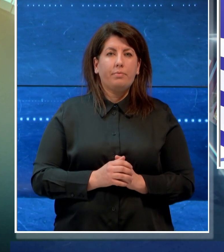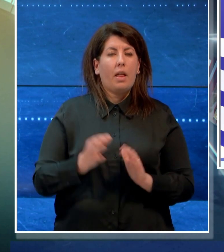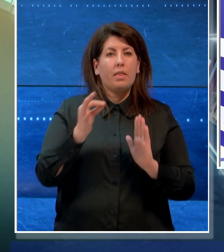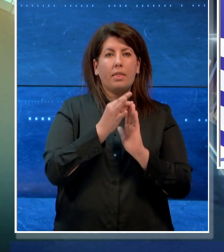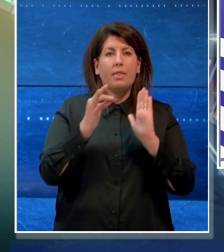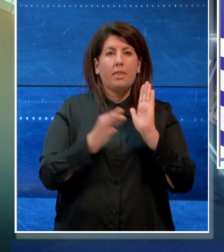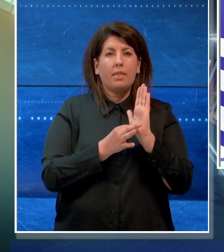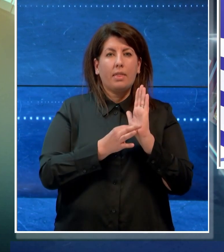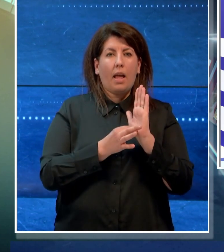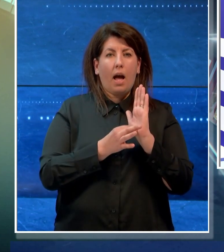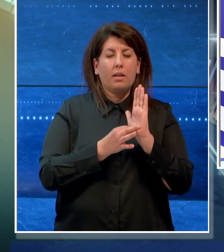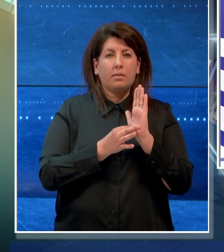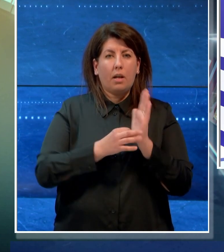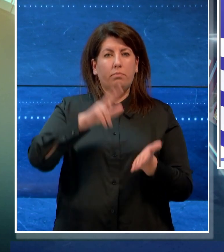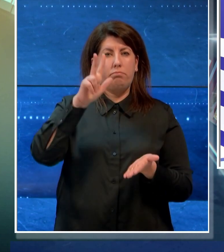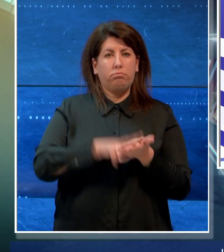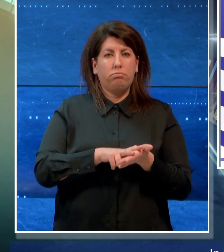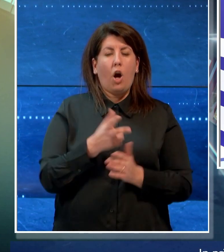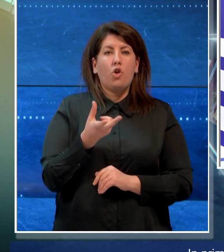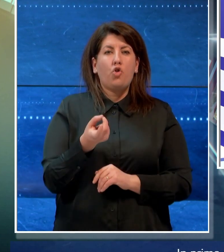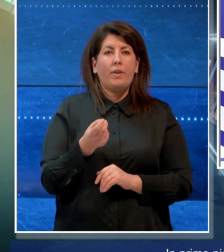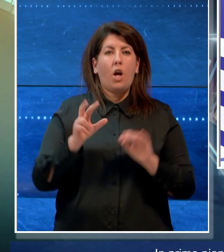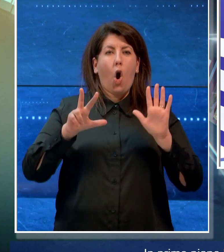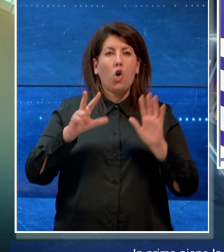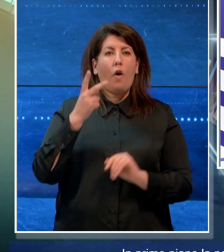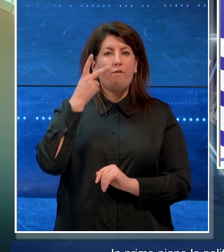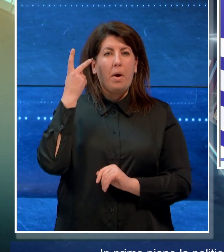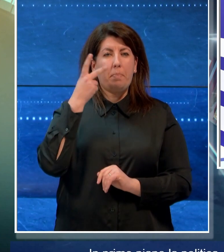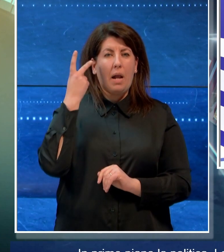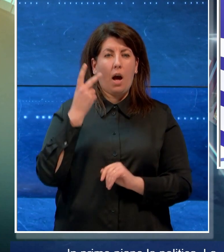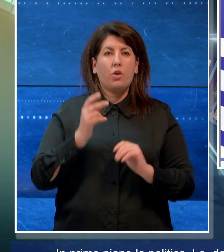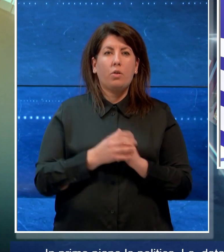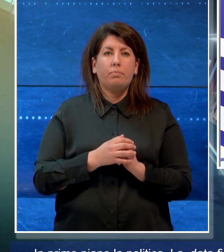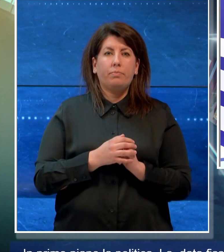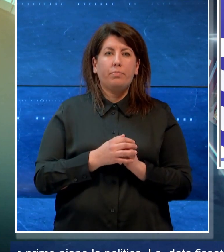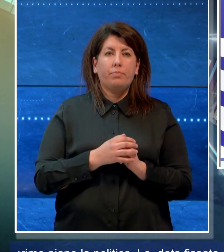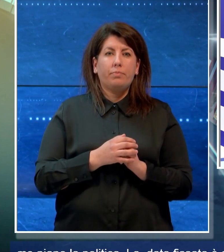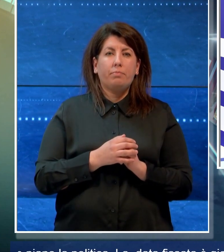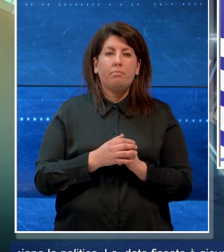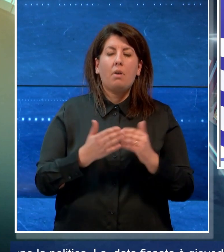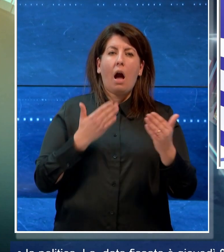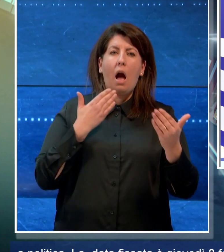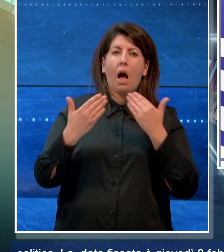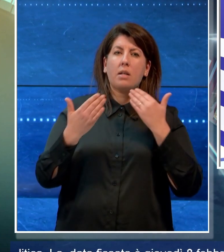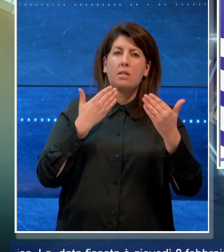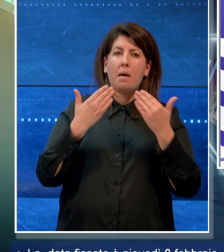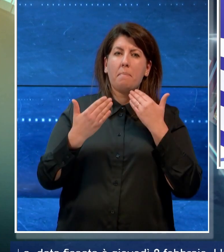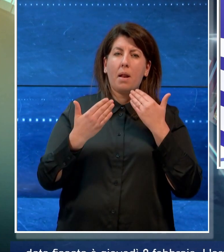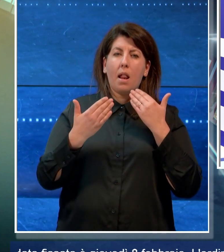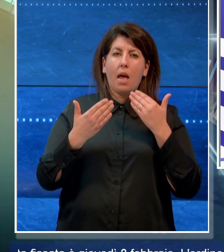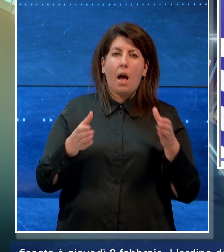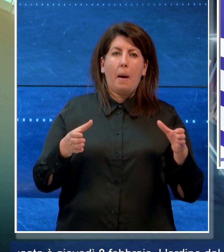fissata giovedì 8 febbraio. L'ordine del giorno per l'Assemblea del Partito